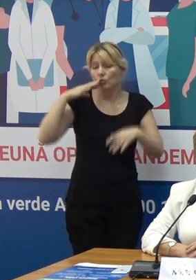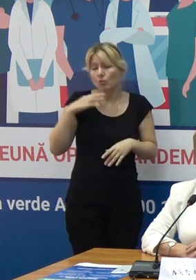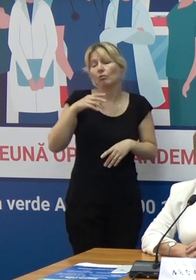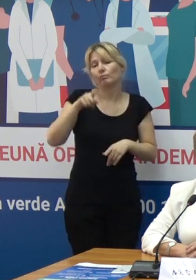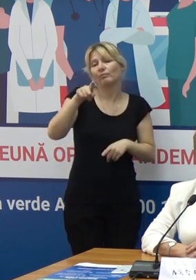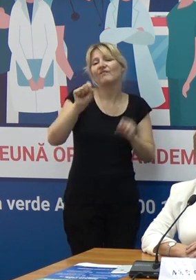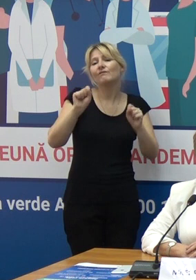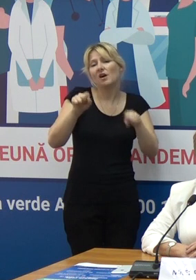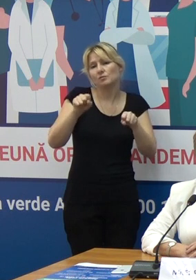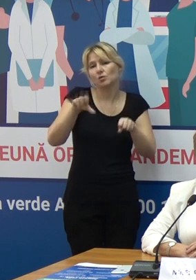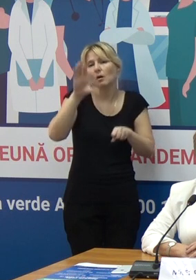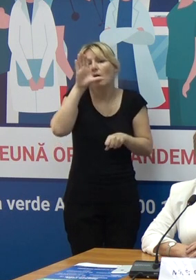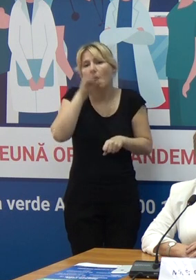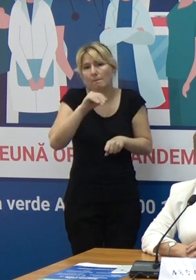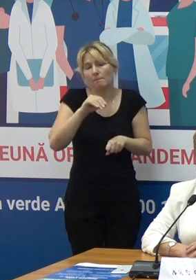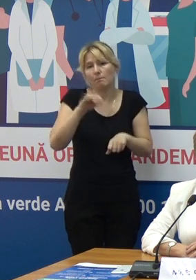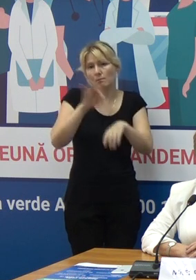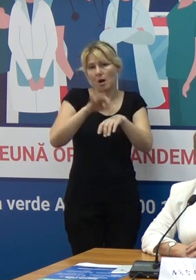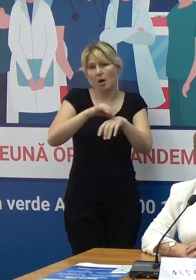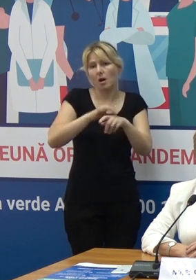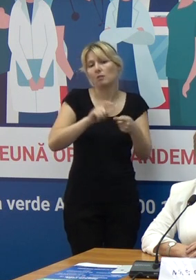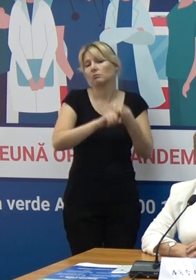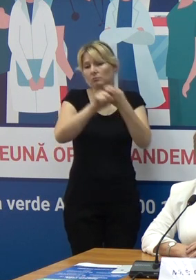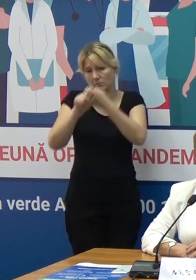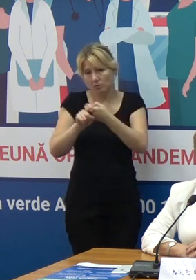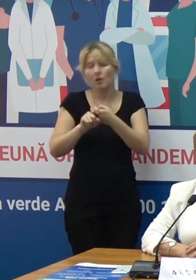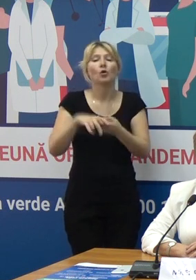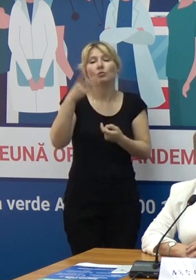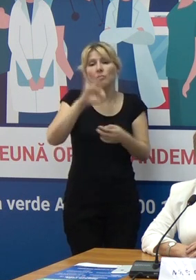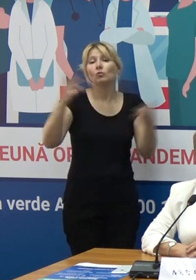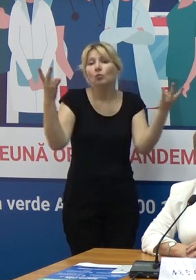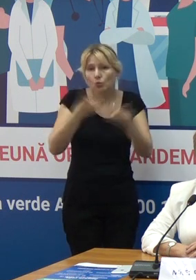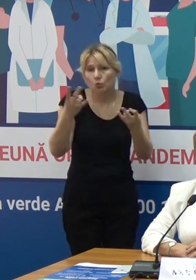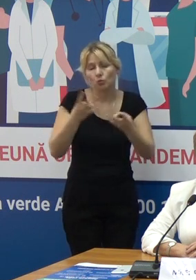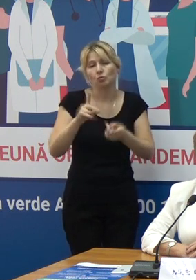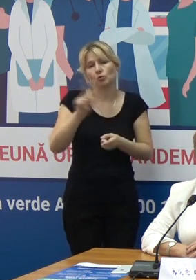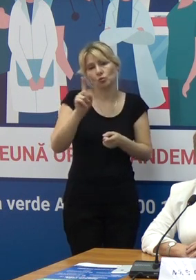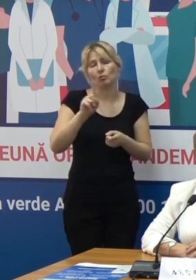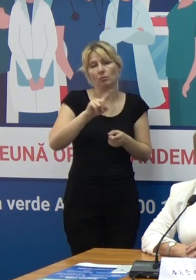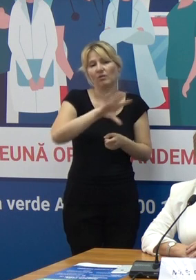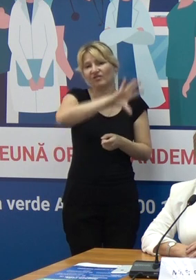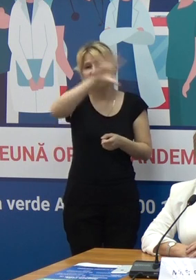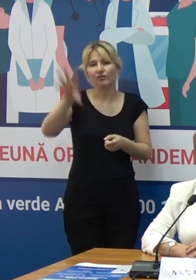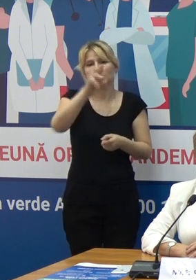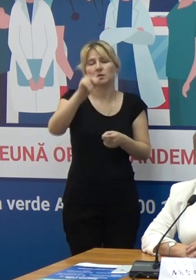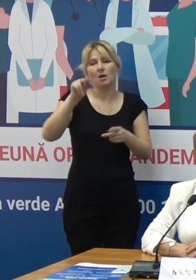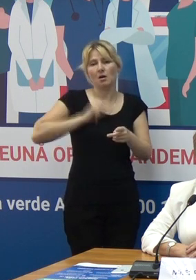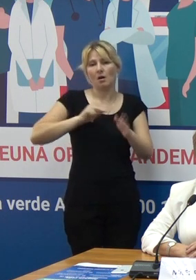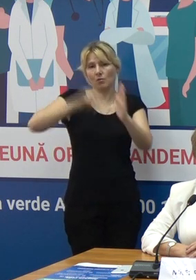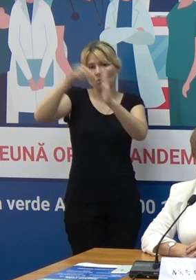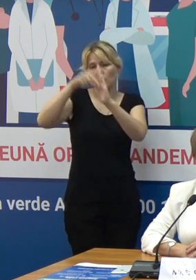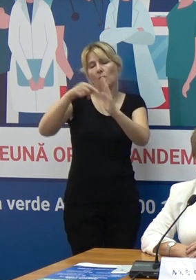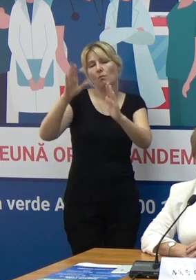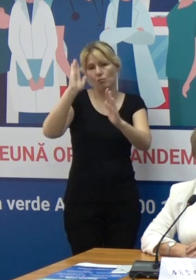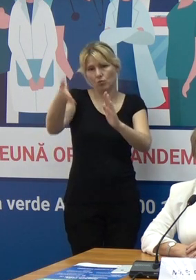posibilitatea, dar și necesitatea unei acoperiri vaccinale suficiente.